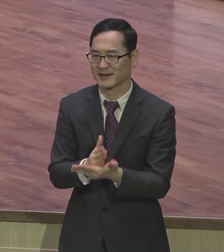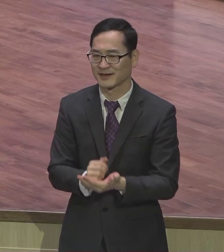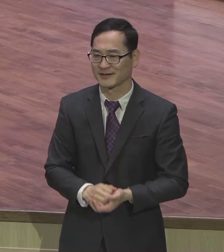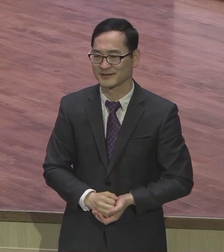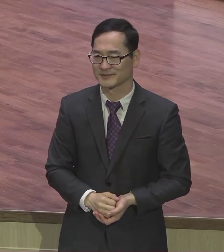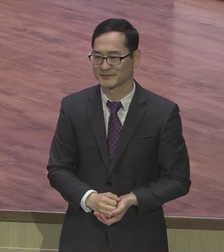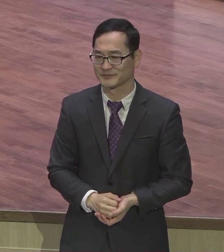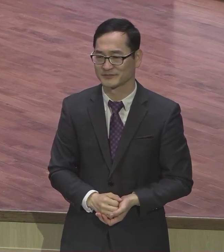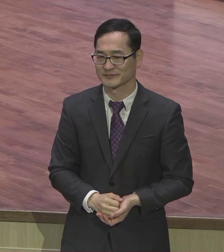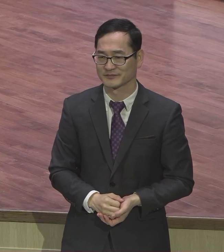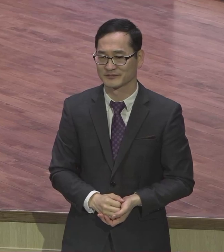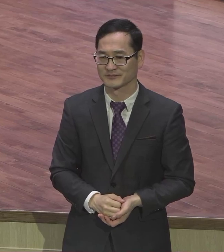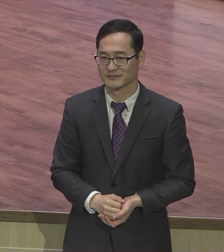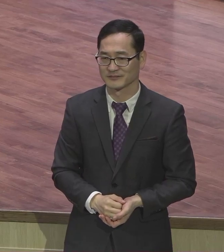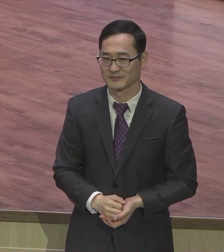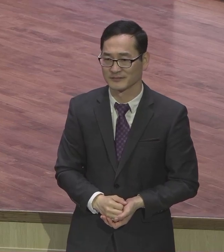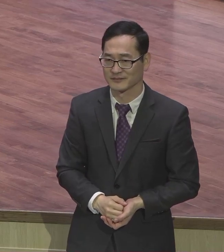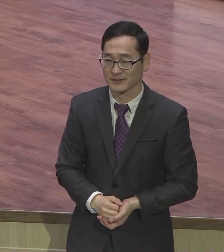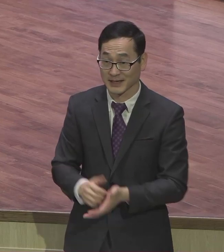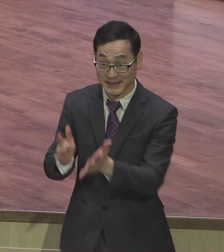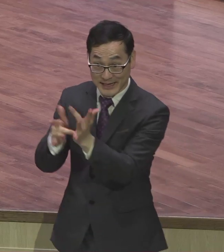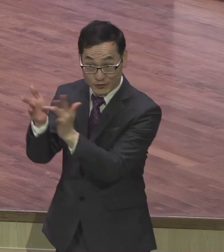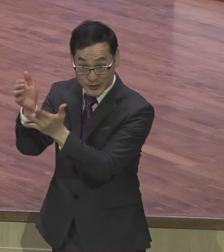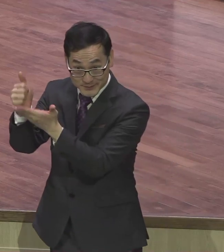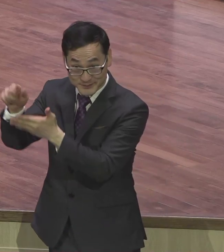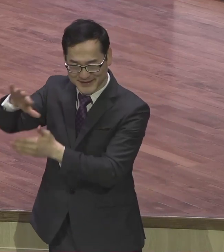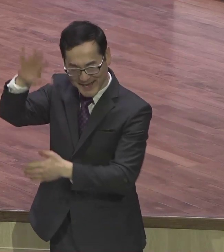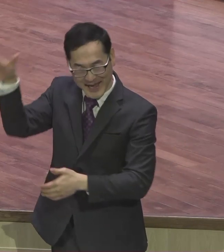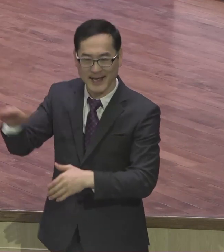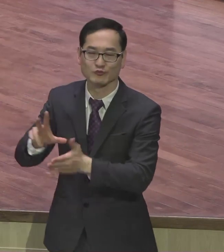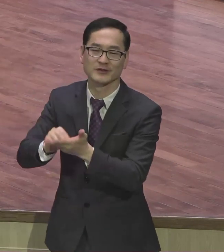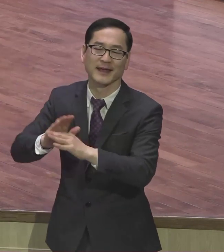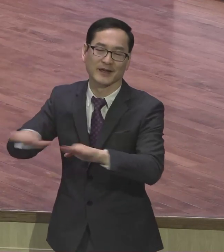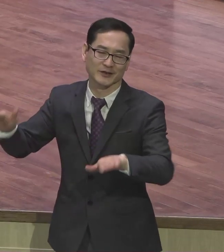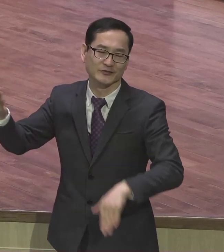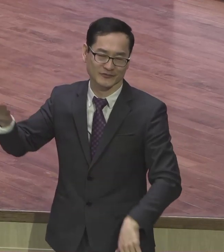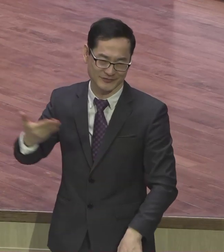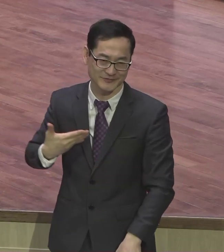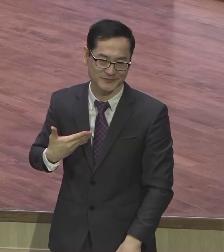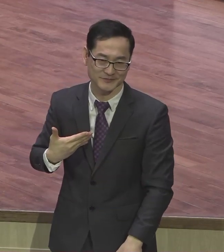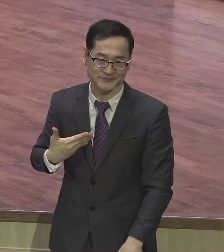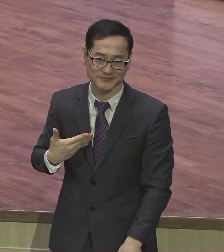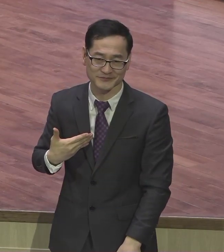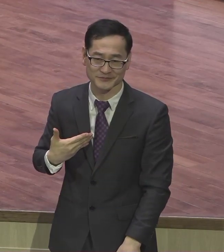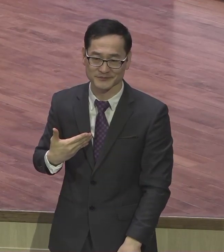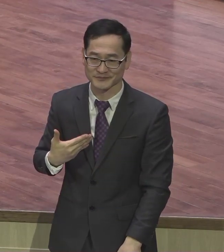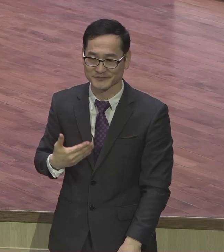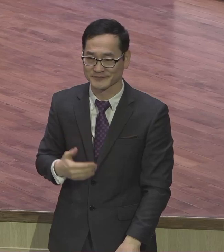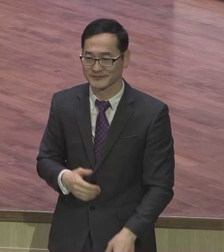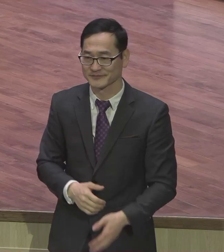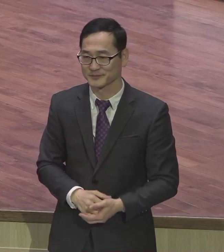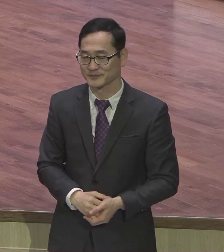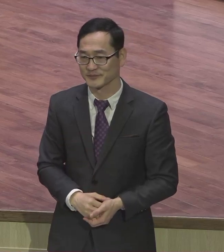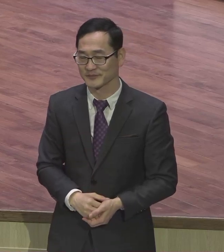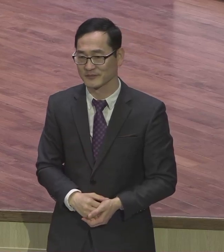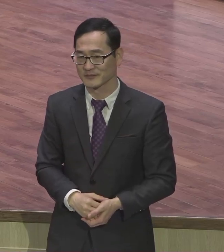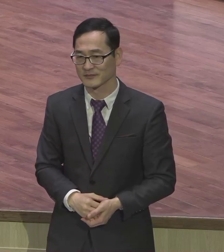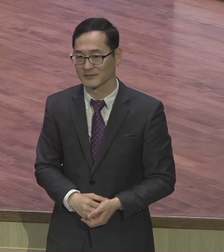예수님이 그리스도 되십니다 모든 문제 해결자십니다 그러면 여러분이 오게 복음이 뭐예요 평안해요